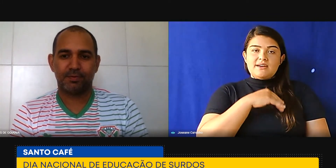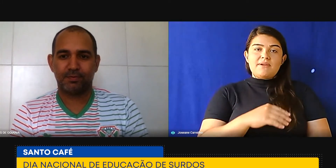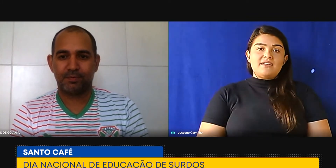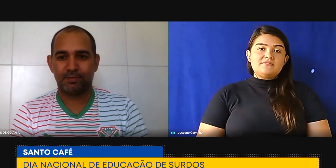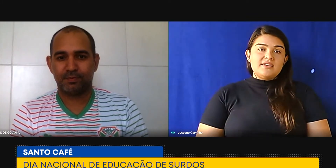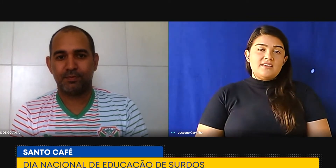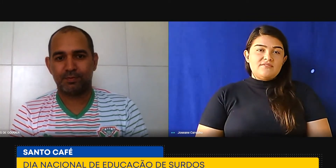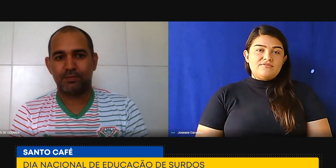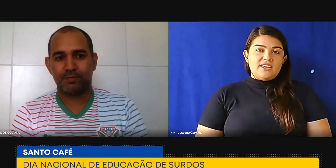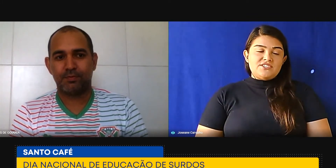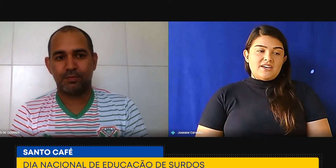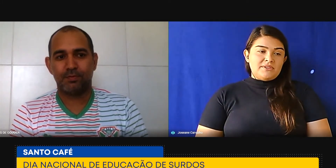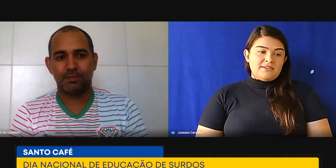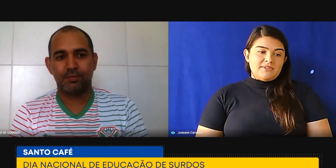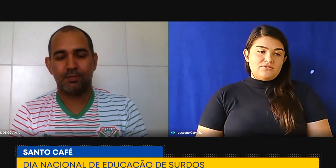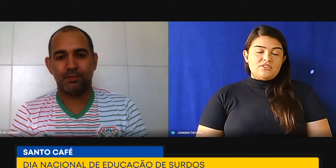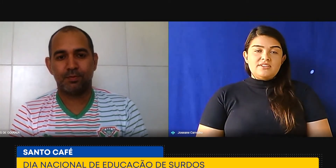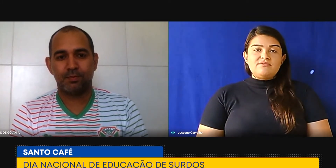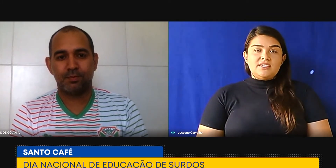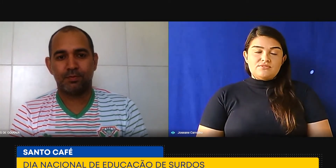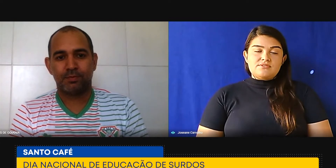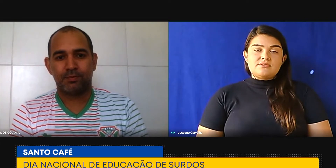trabalhos em frente à pandemia do coronavírus.